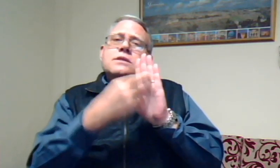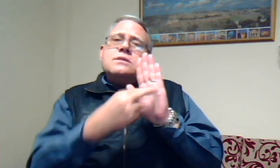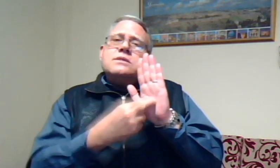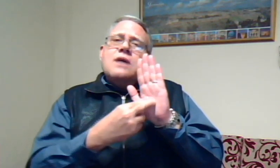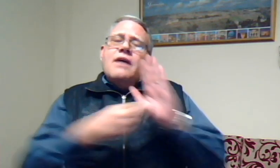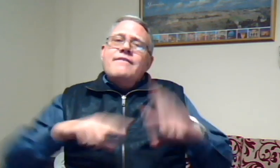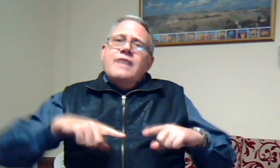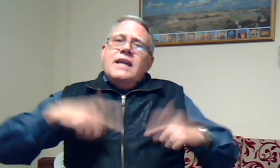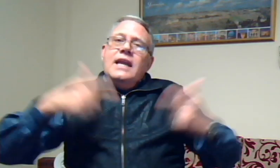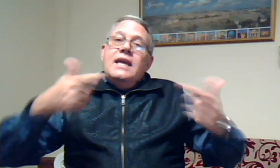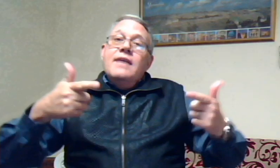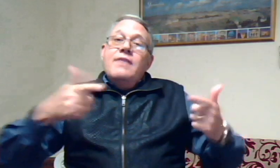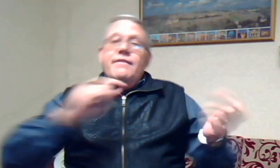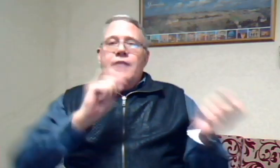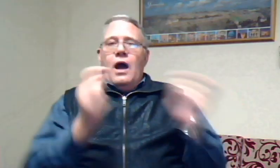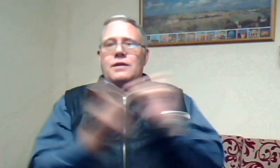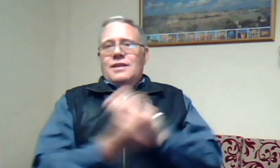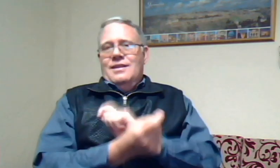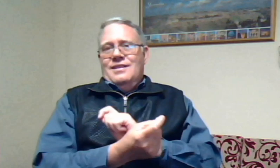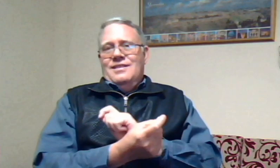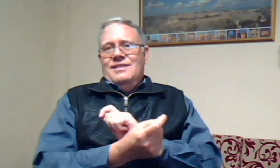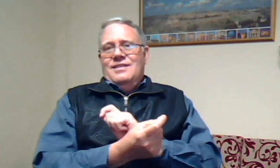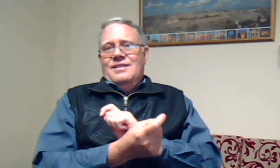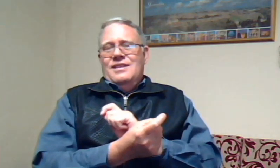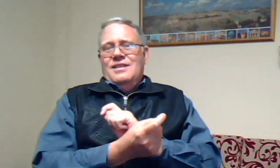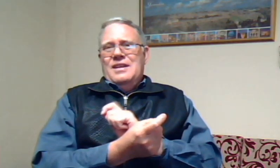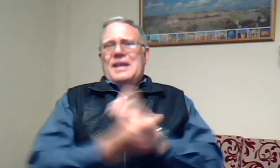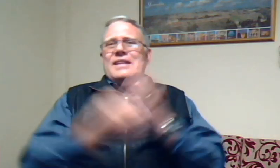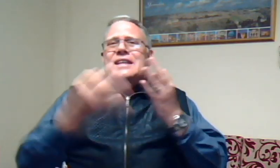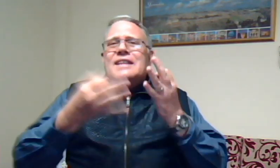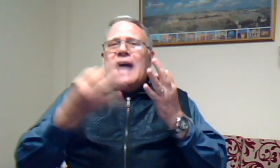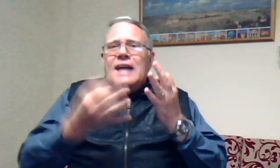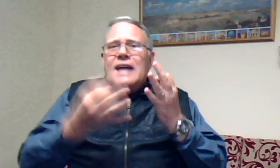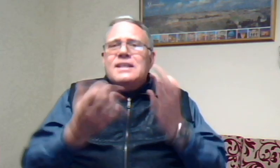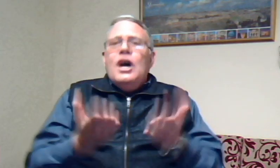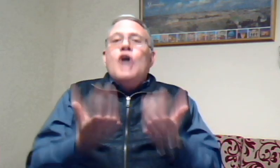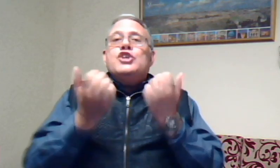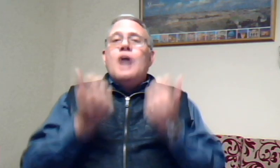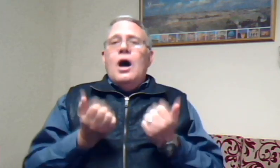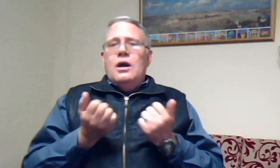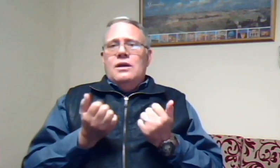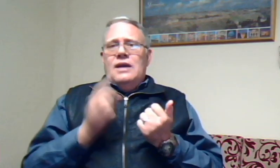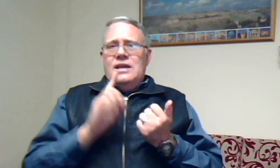van die lewe verander die derde uitdaging is